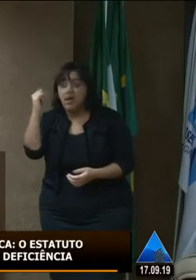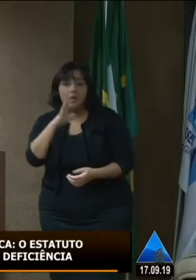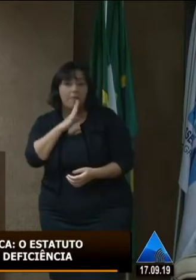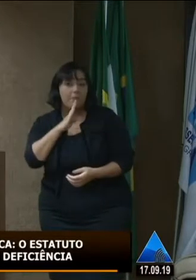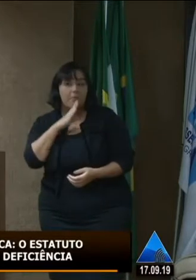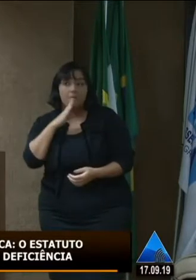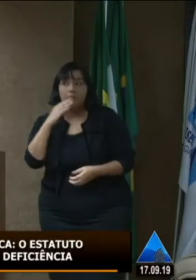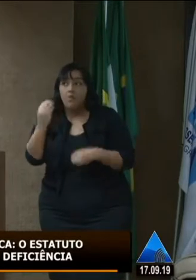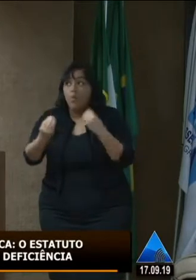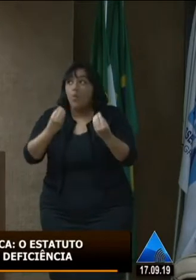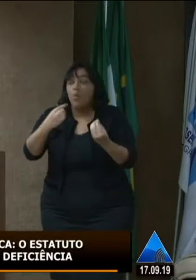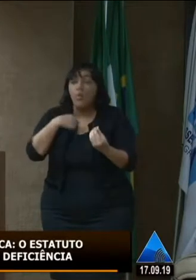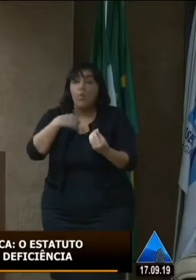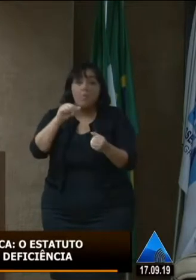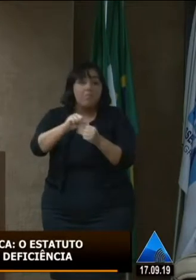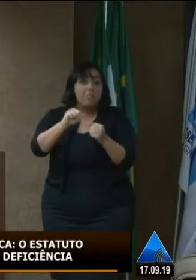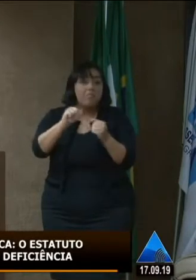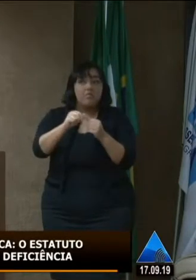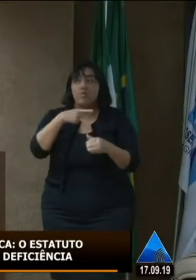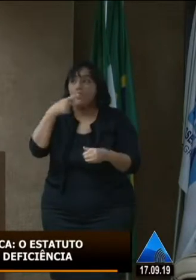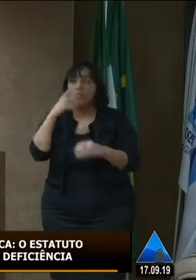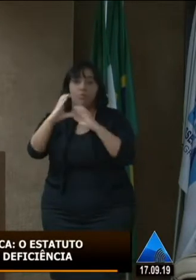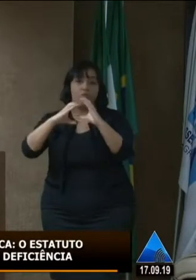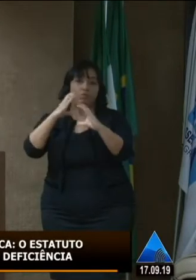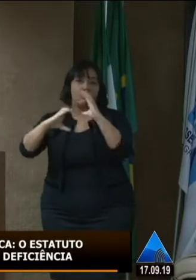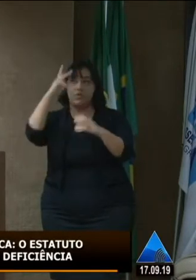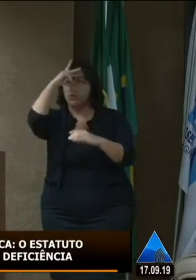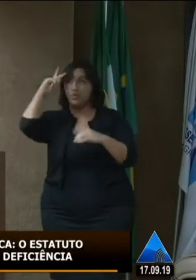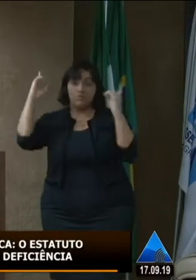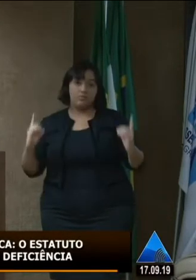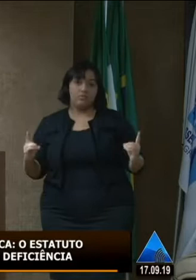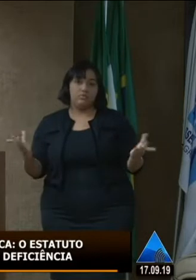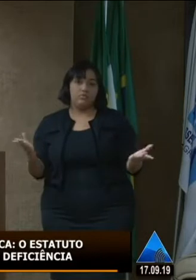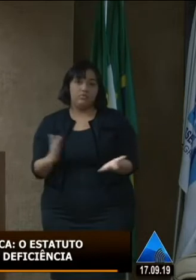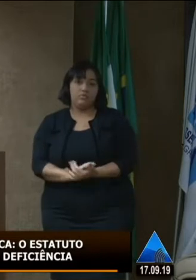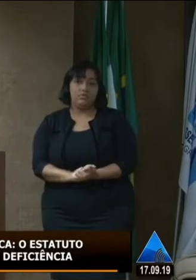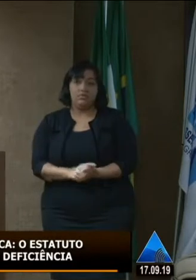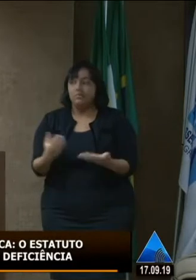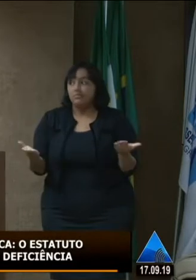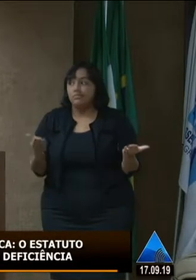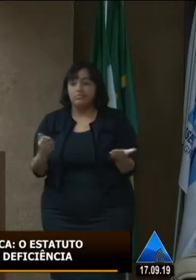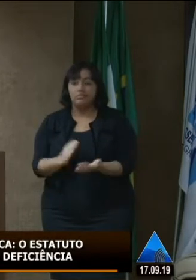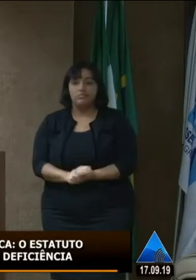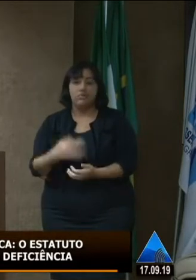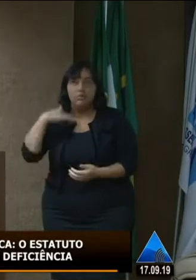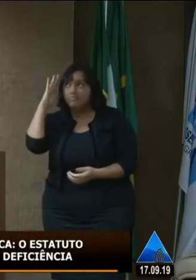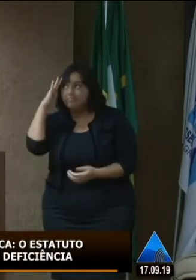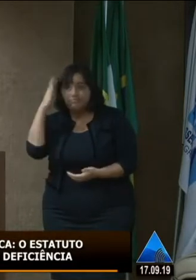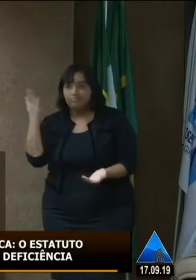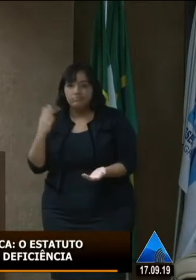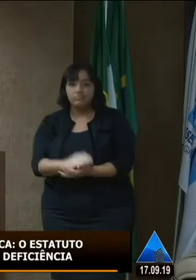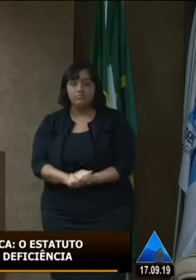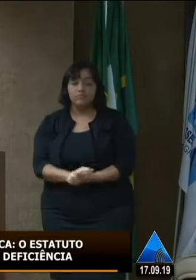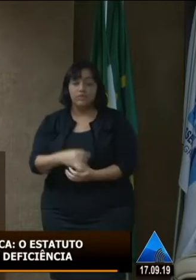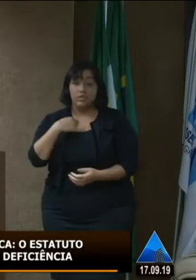deficiência são ET não consigo entender como é que faz eu